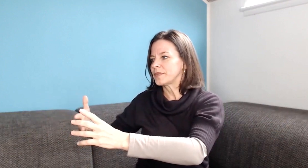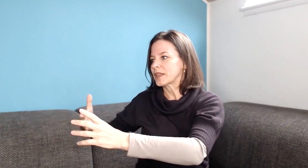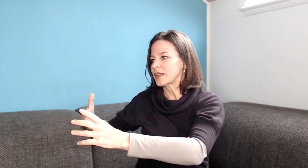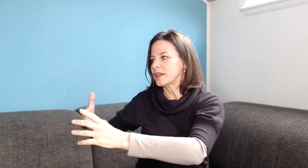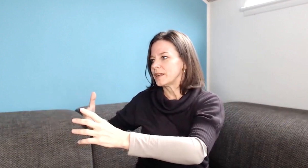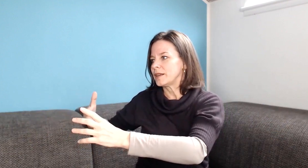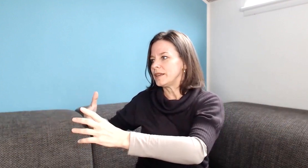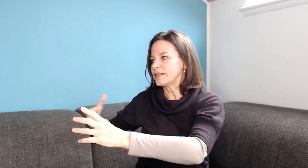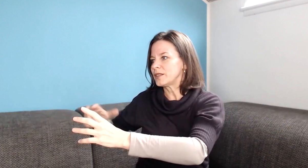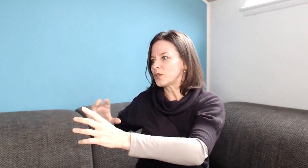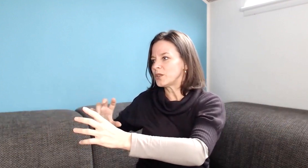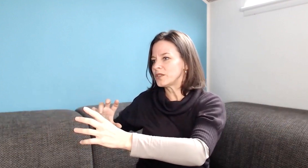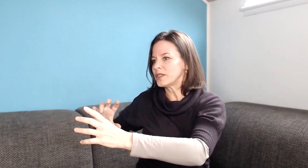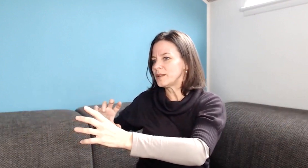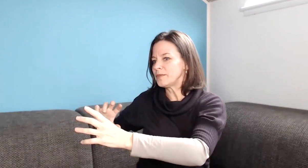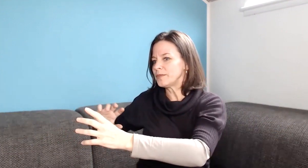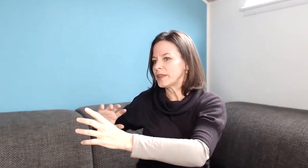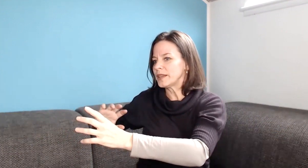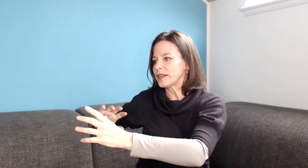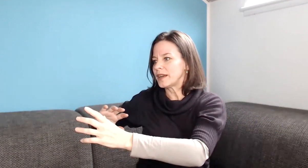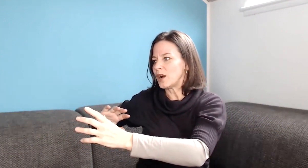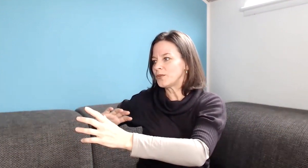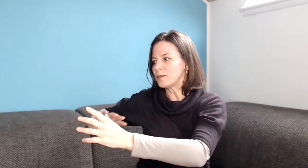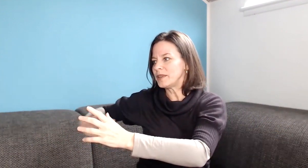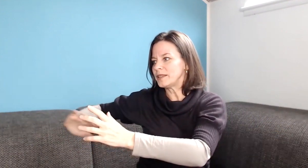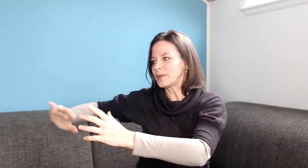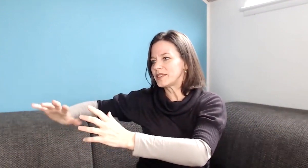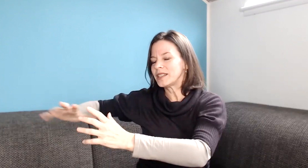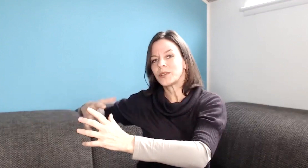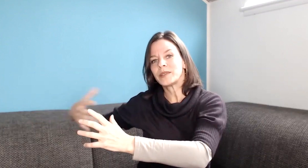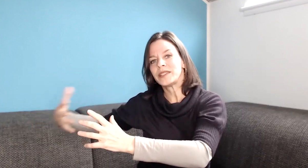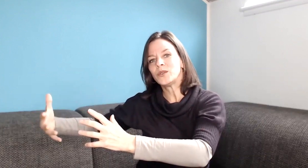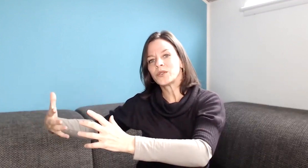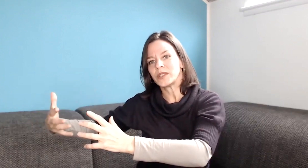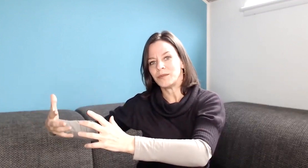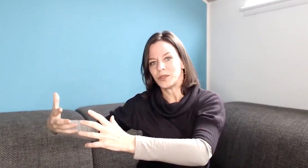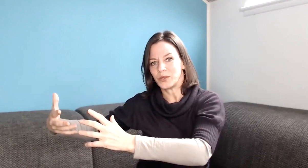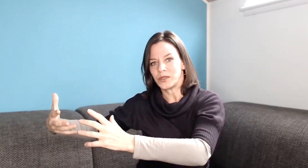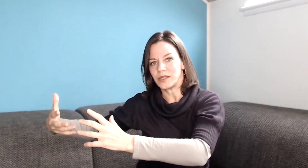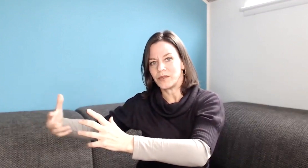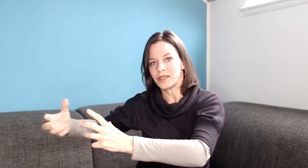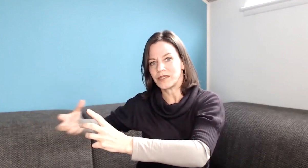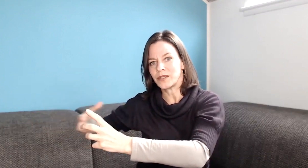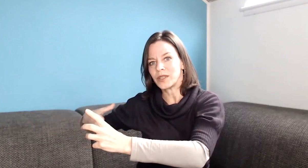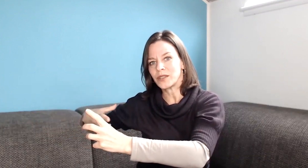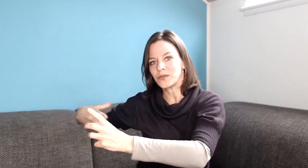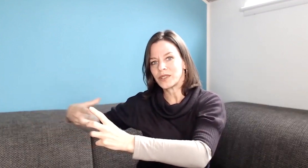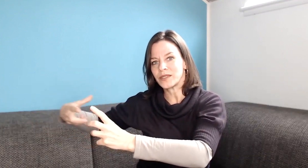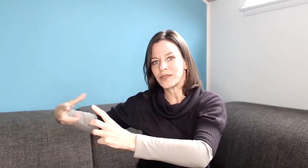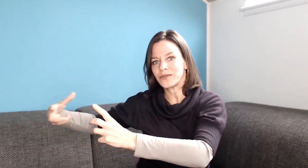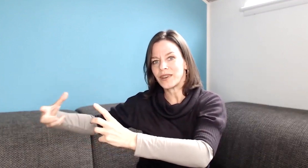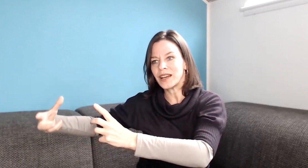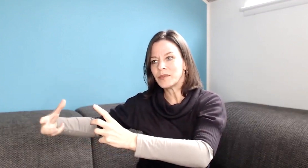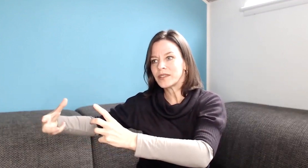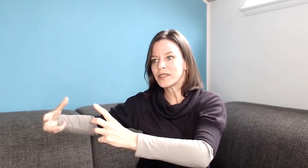Allerdings ist da trotzdem, passiert auf der Beziehungsebene trotzdem was. Das ist also eher so was Warmes,